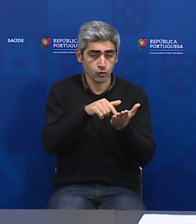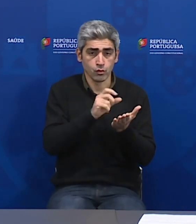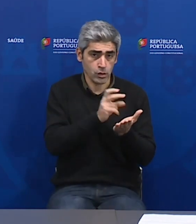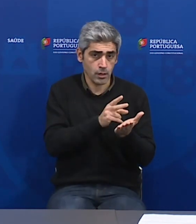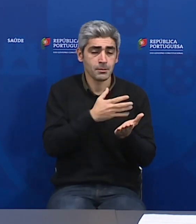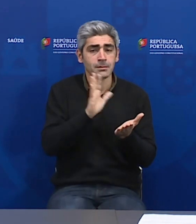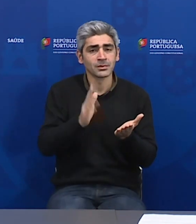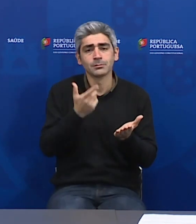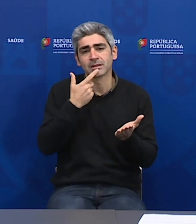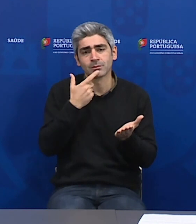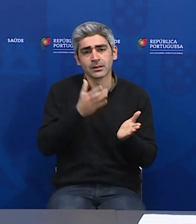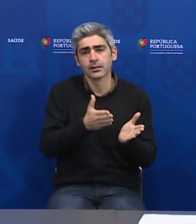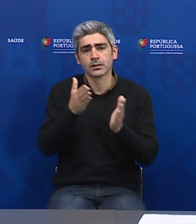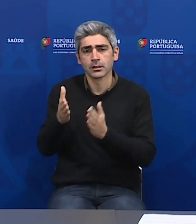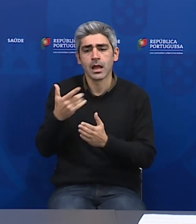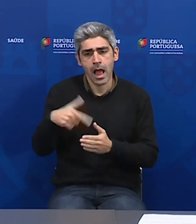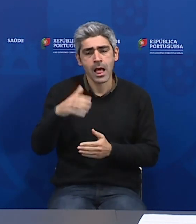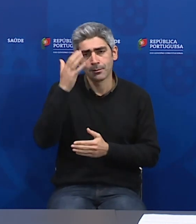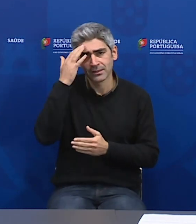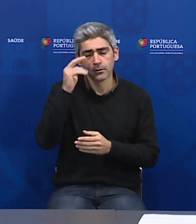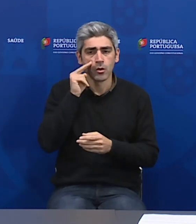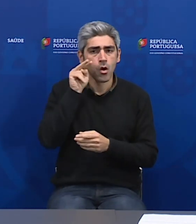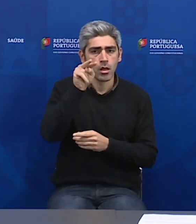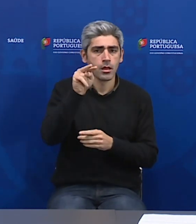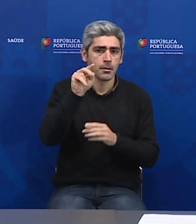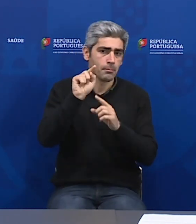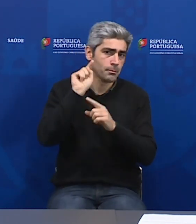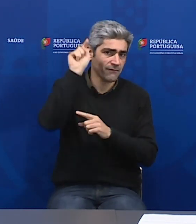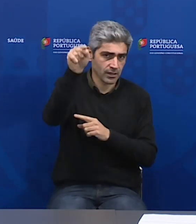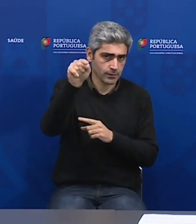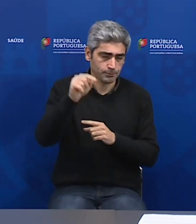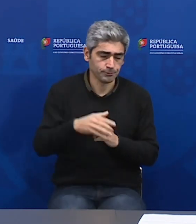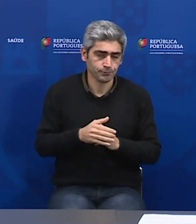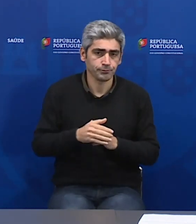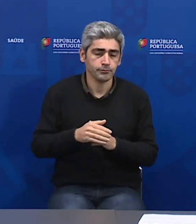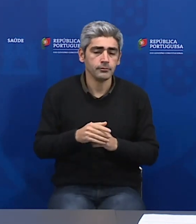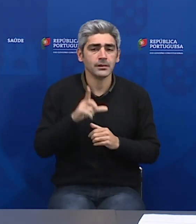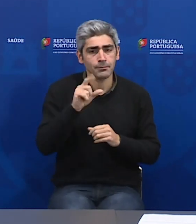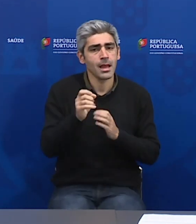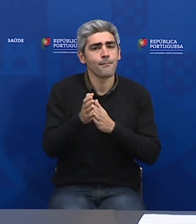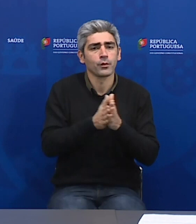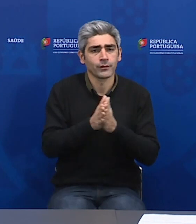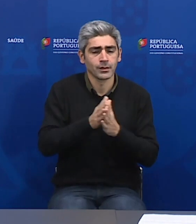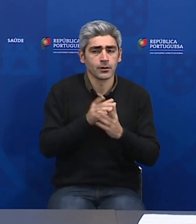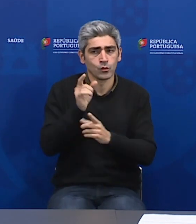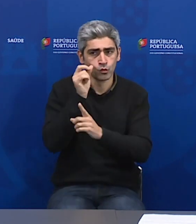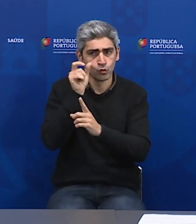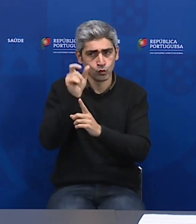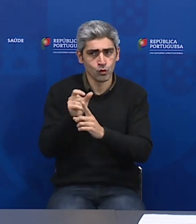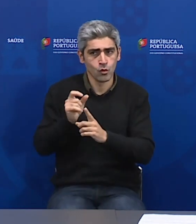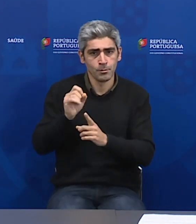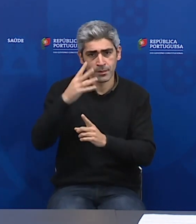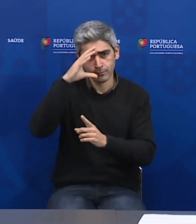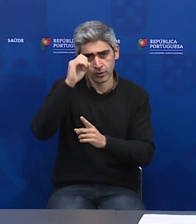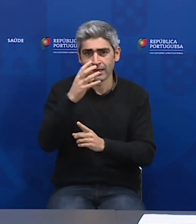que há aqui uma capacidade de olharmos para a frente. E também, aproveitando aquilo que o Sr. Primeiro-Ministro ontem disse,